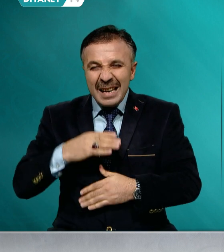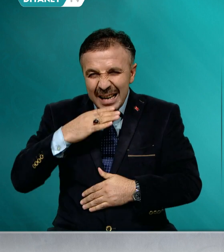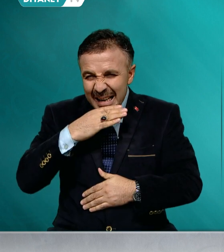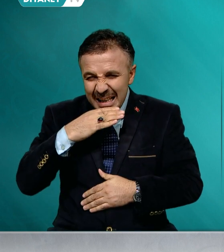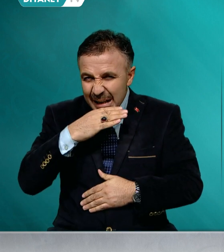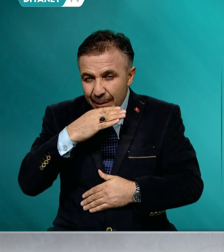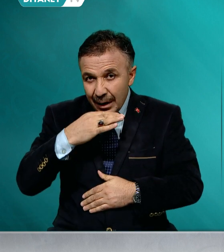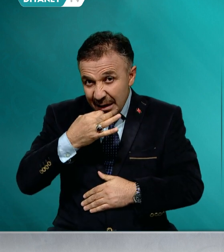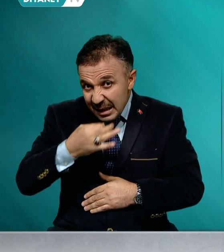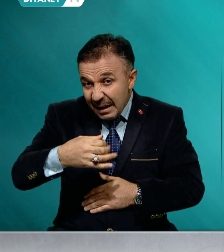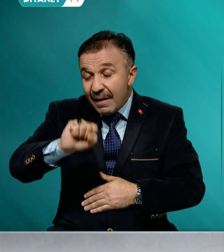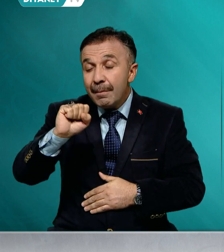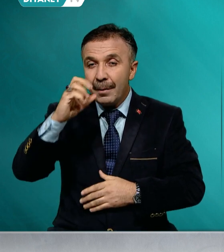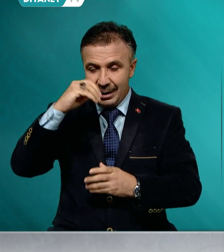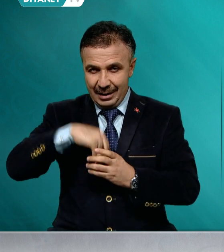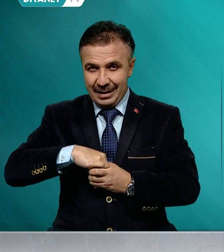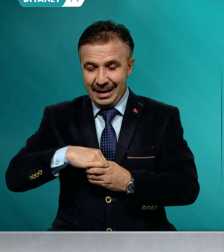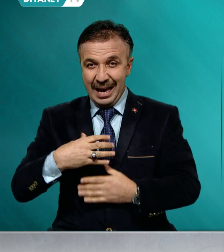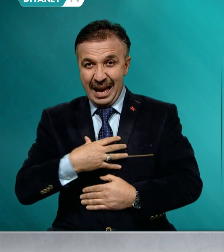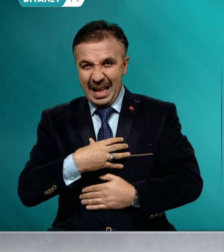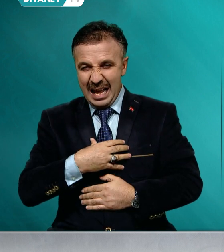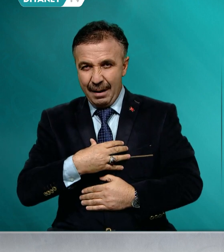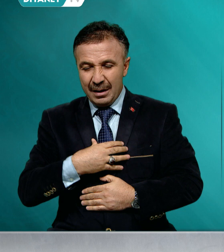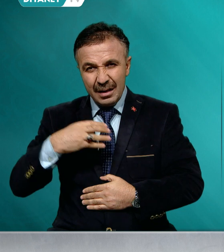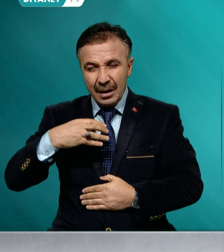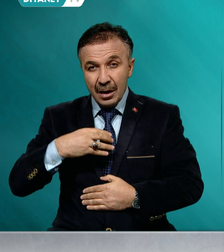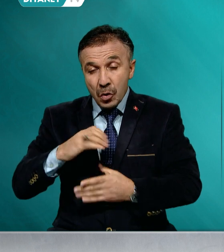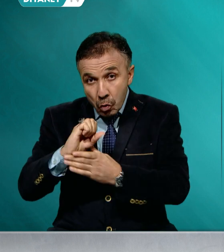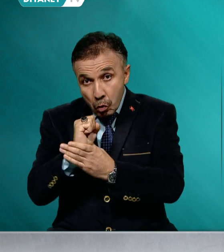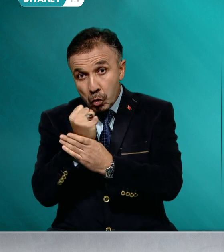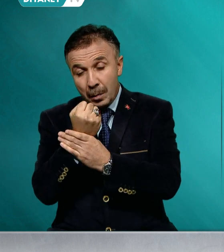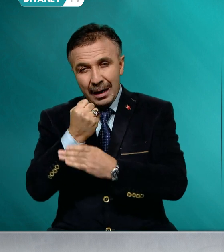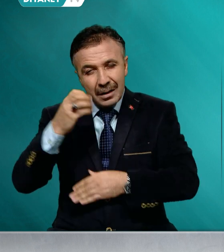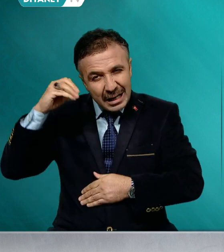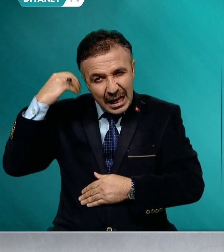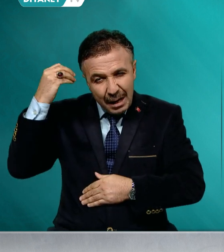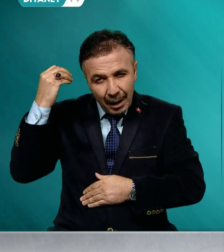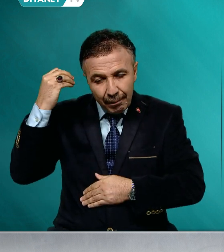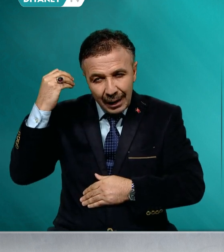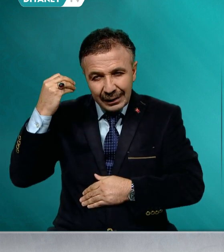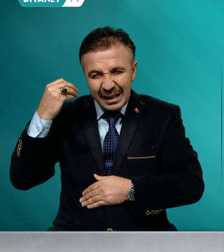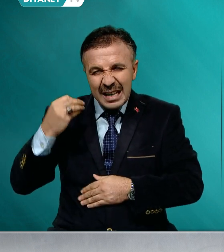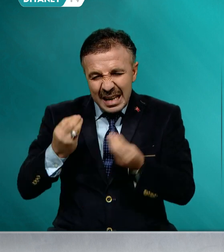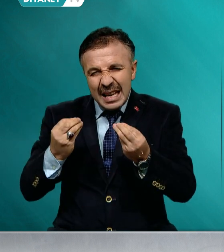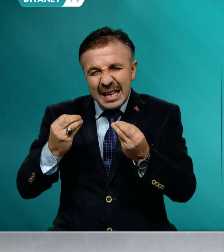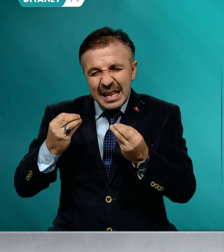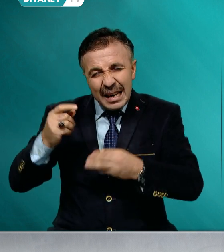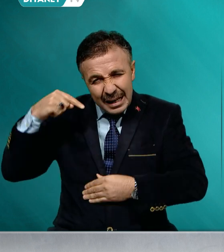vermemek için dinimizi uzman kişilerden, iyi niyetli ve sağlam kaynaklardan öğrenelim.